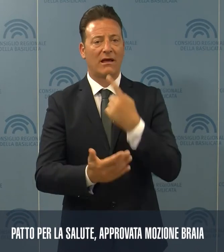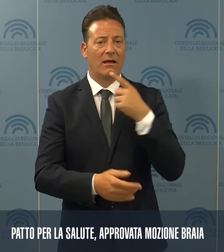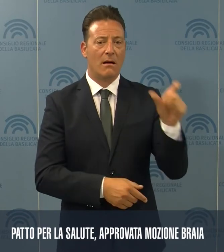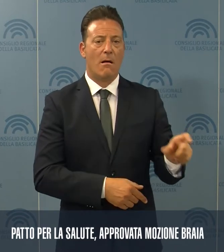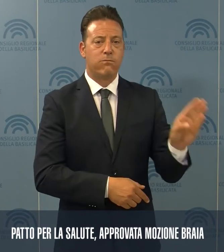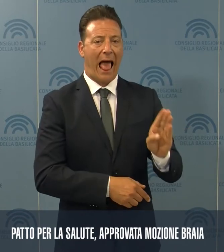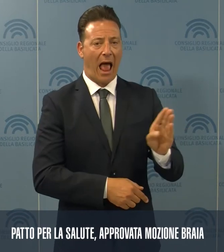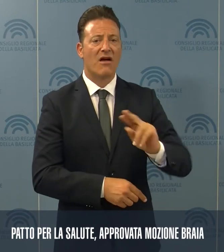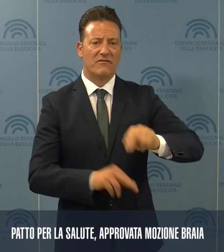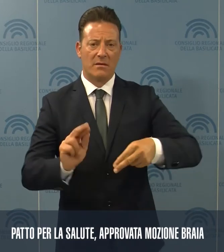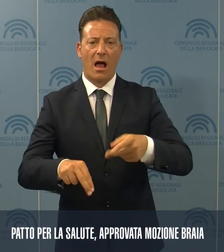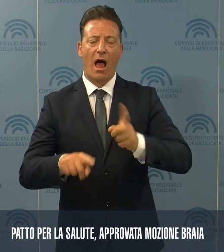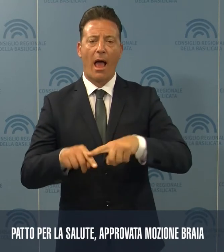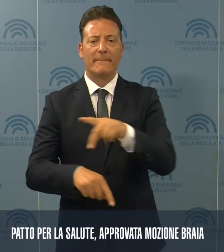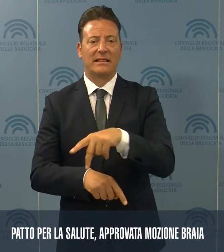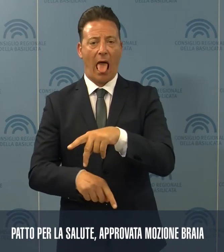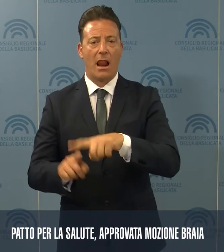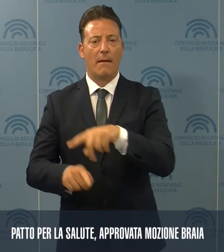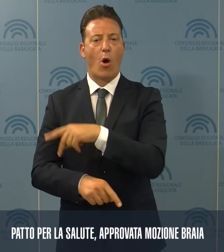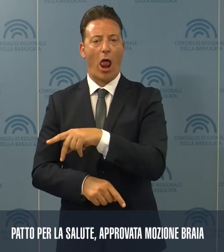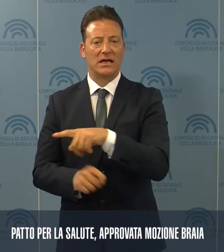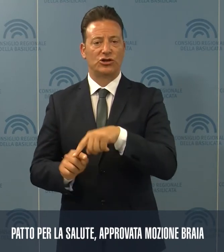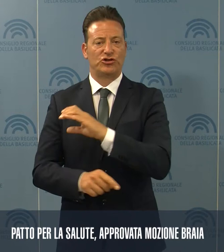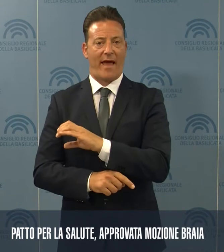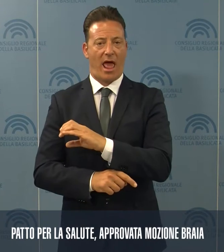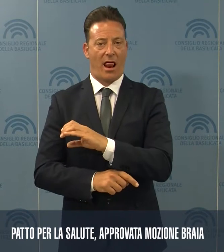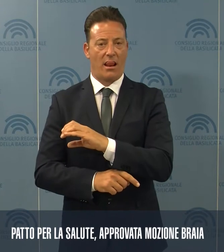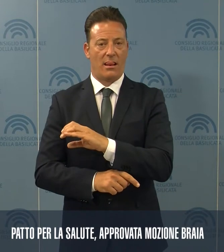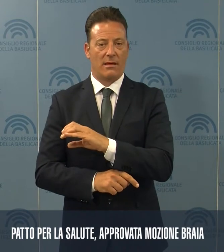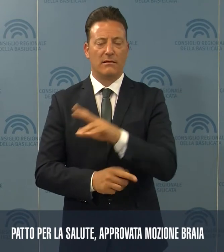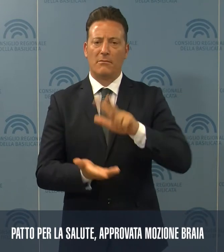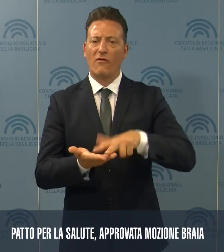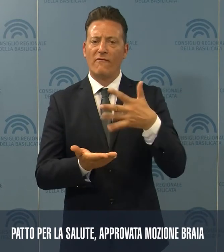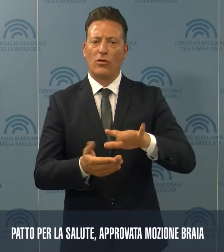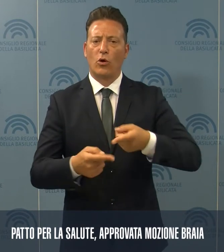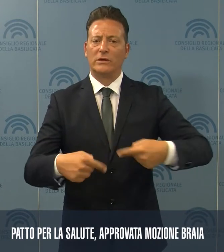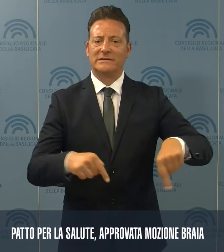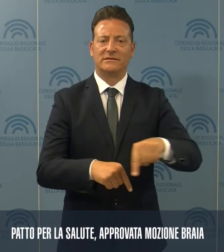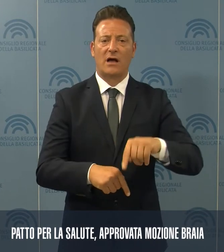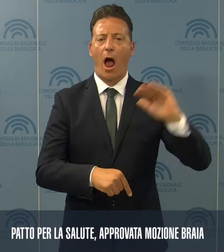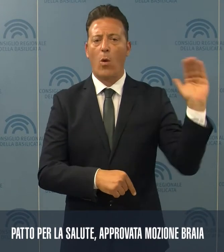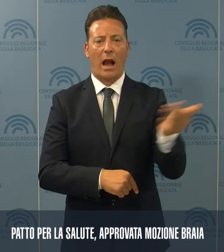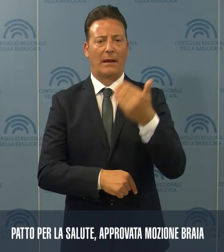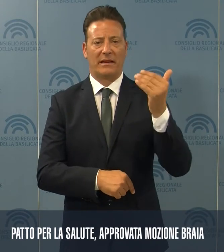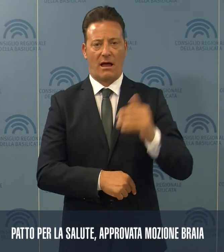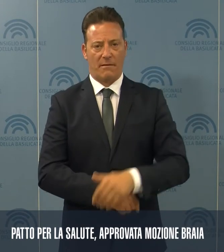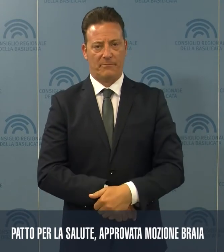sottoscritta anche da Pittella, Polese e Cifarelli e approvata dal Consiglio all'unanimità. Senza una